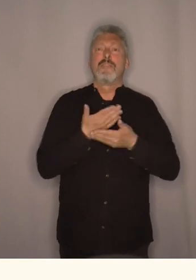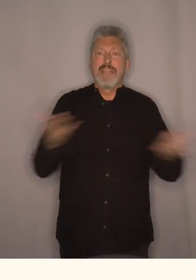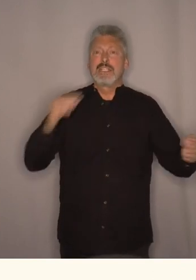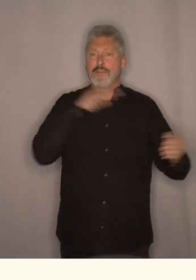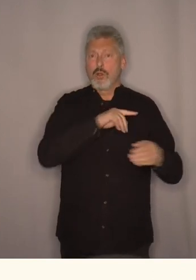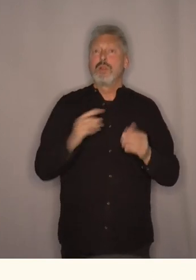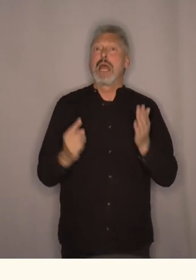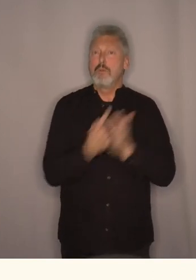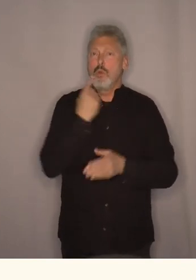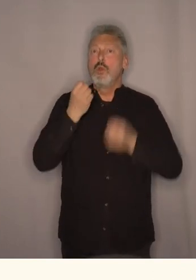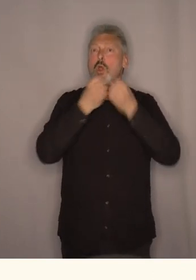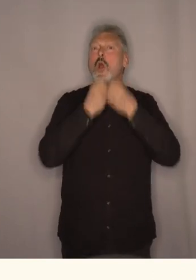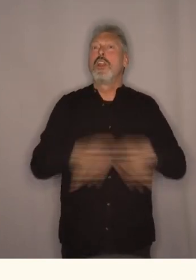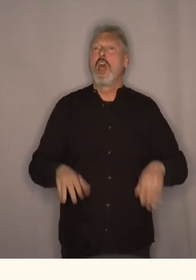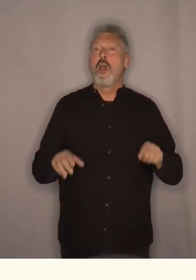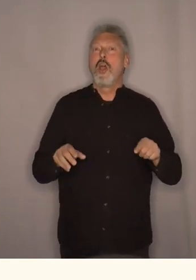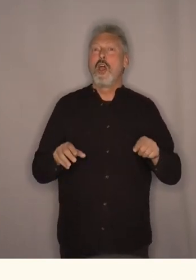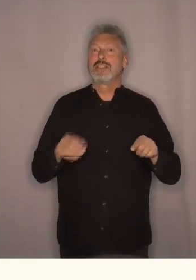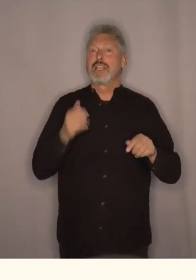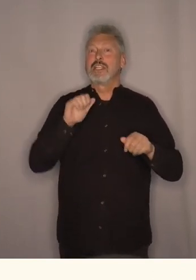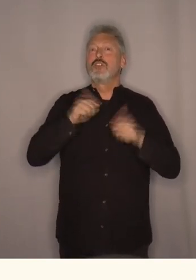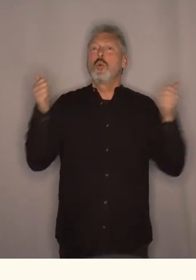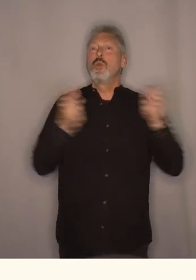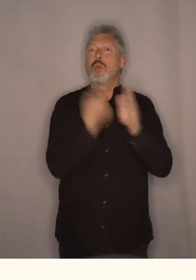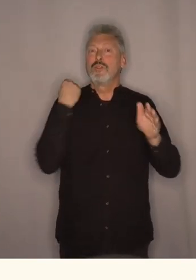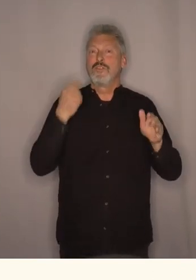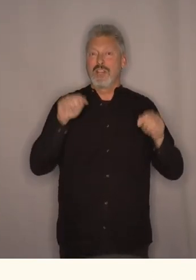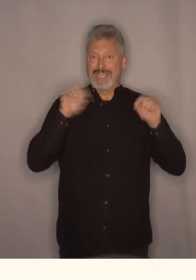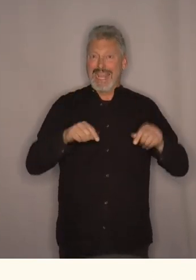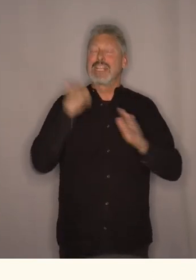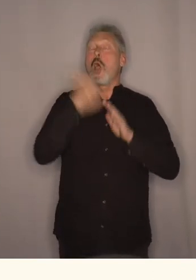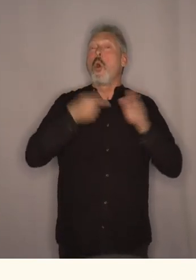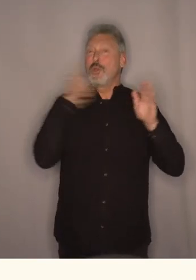store utfordringene i dette århundret. Klart vi kan!